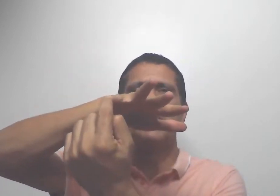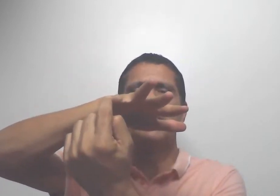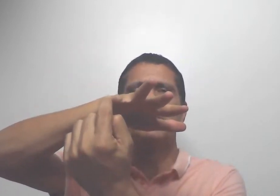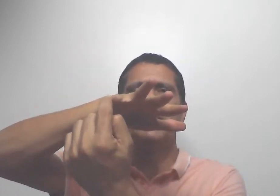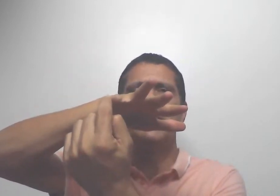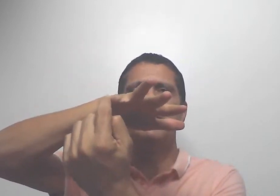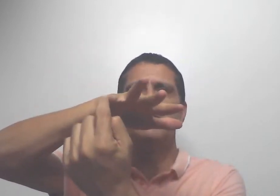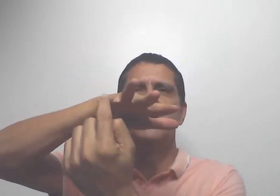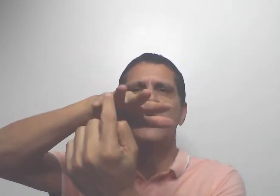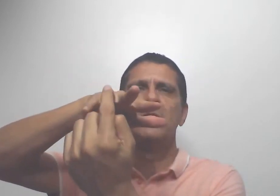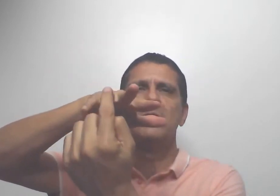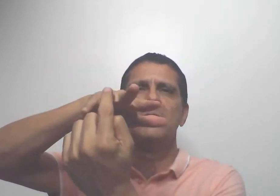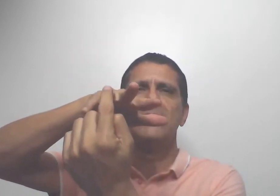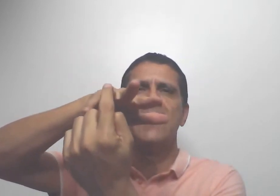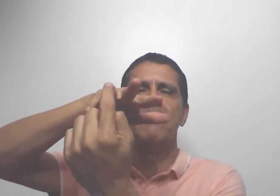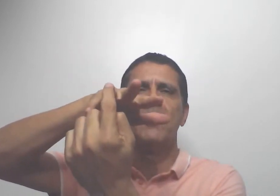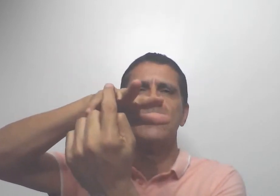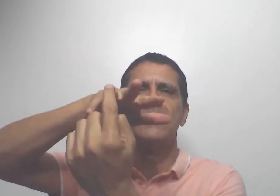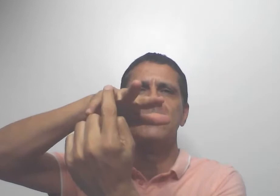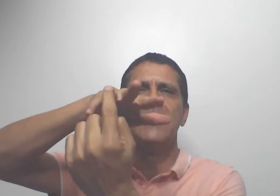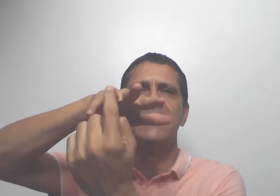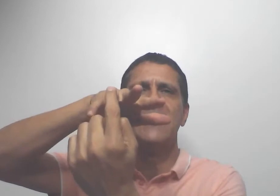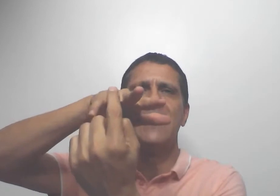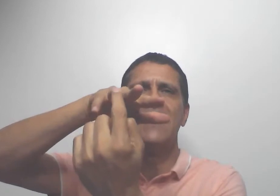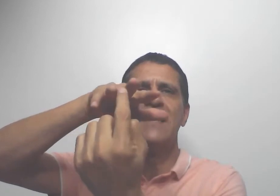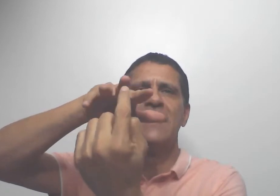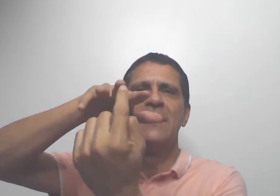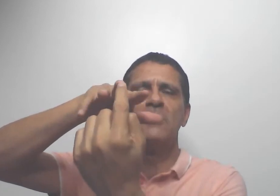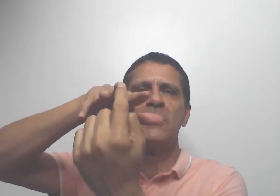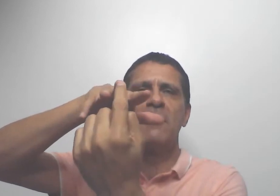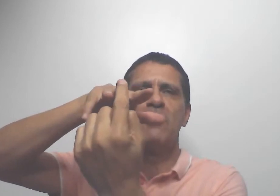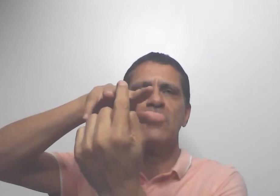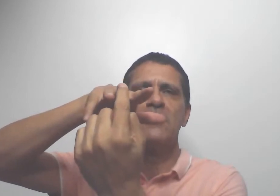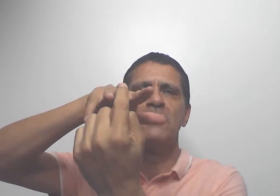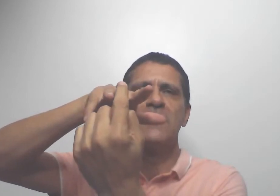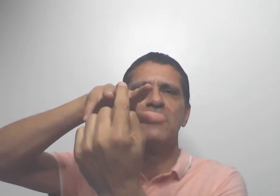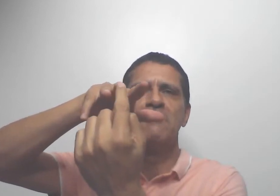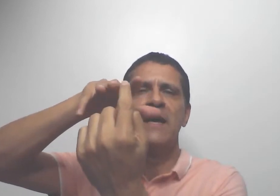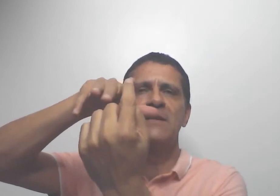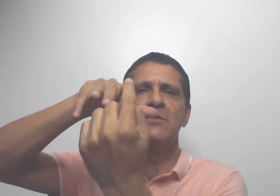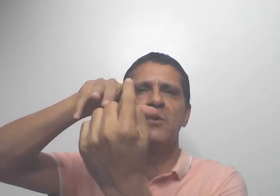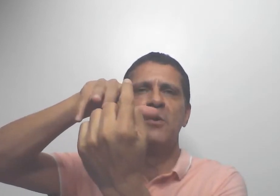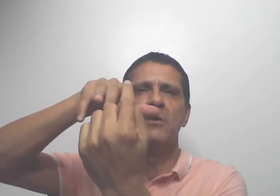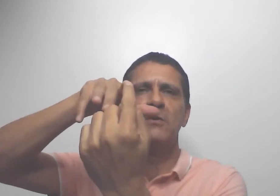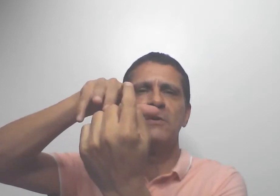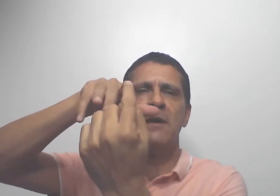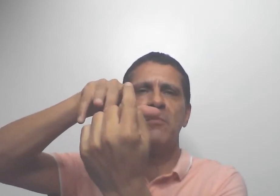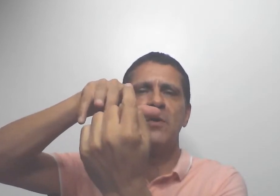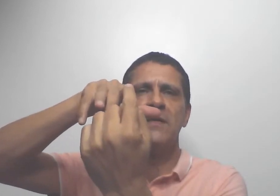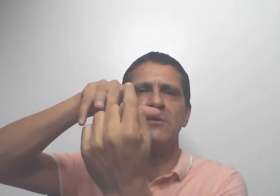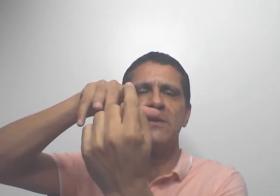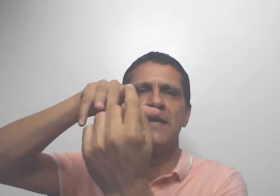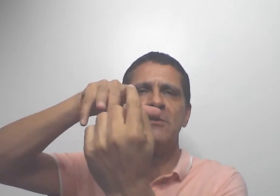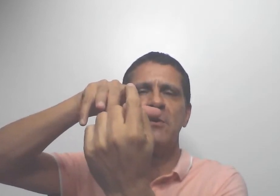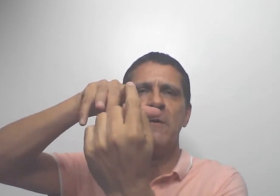ponta do mínimo, outro na ponta do anelar, outro na ponta do dedo médio, outro na ponta do dedo